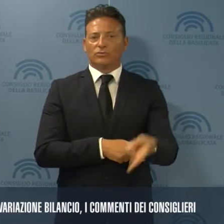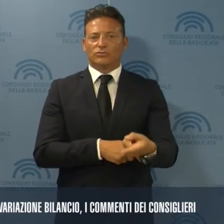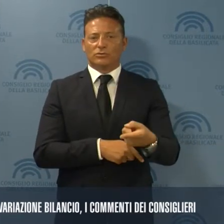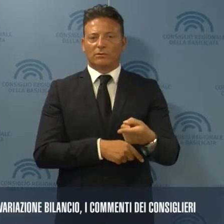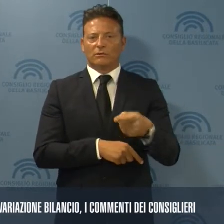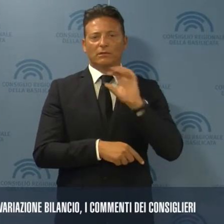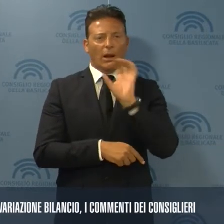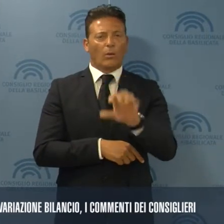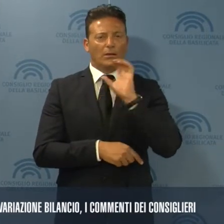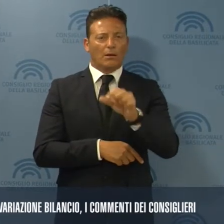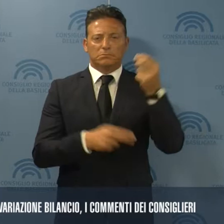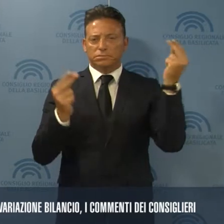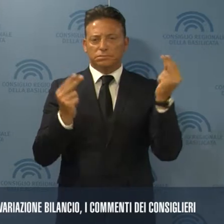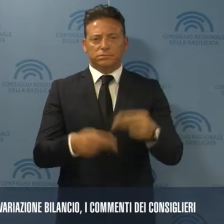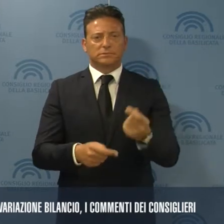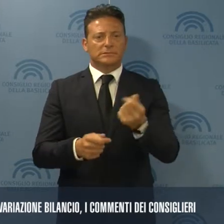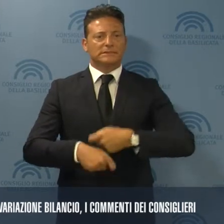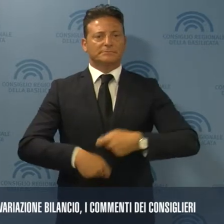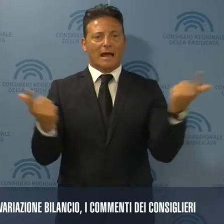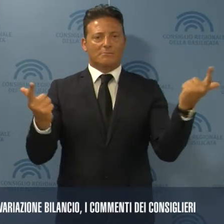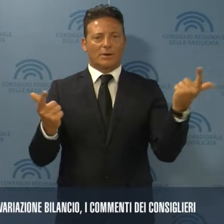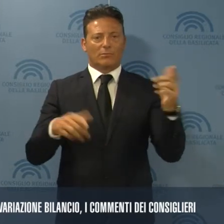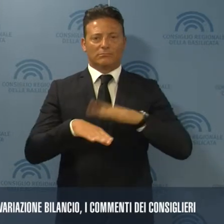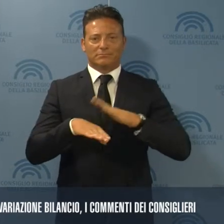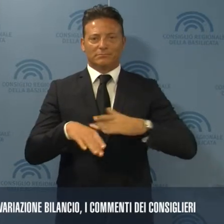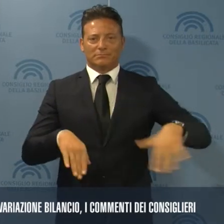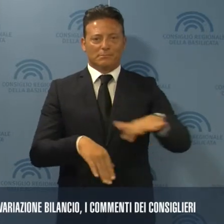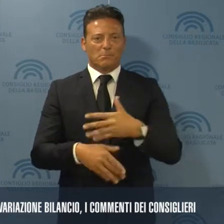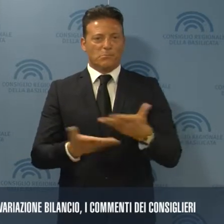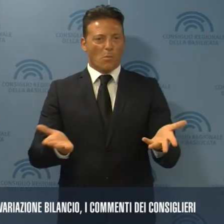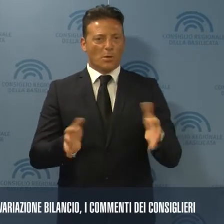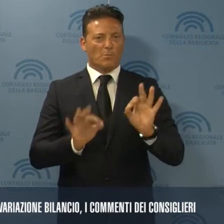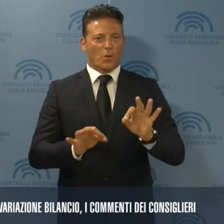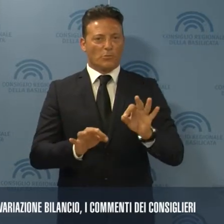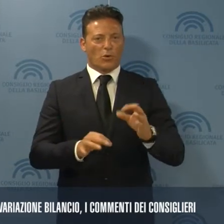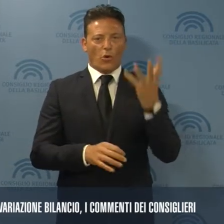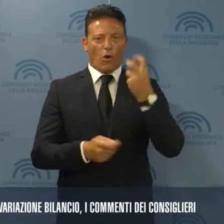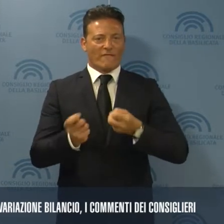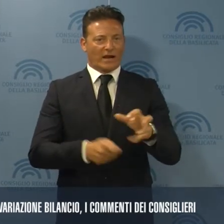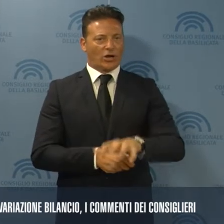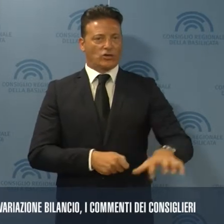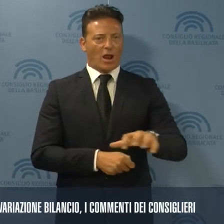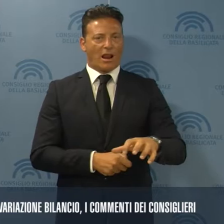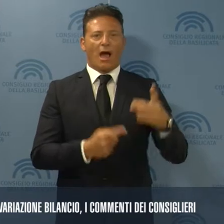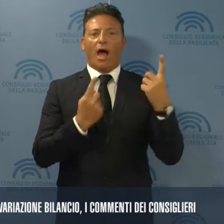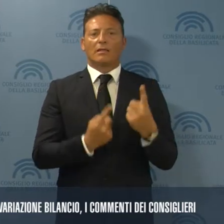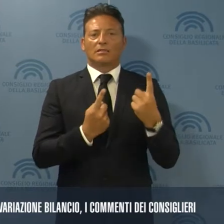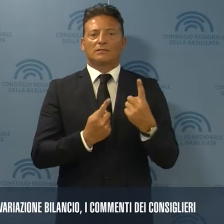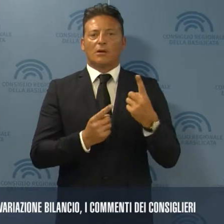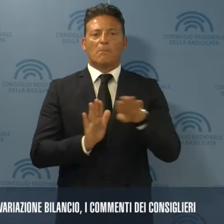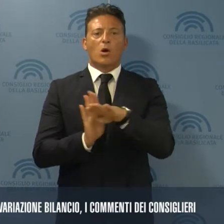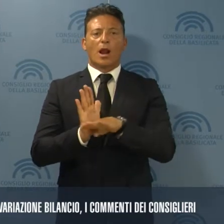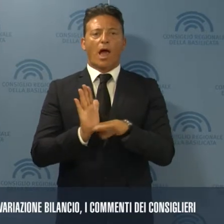abbiamo denunciato lo sperpero di risorse pubbliche da parte del Governo regionale, nell'attesa di un piano di